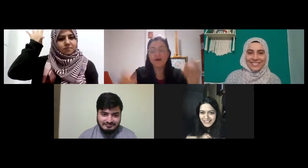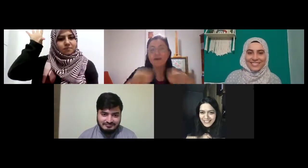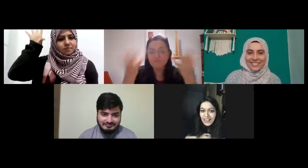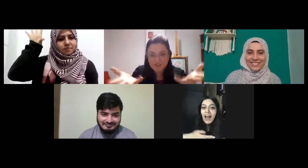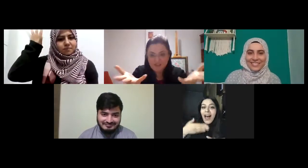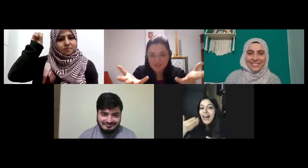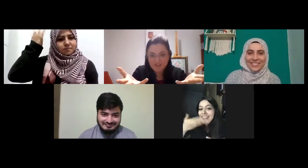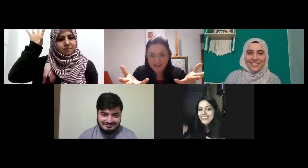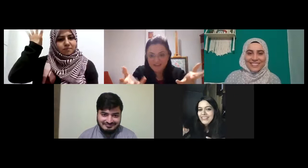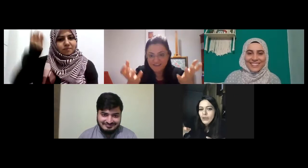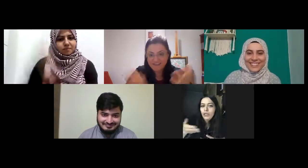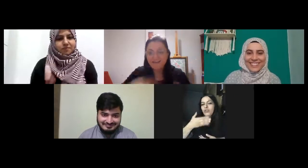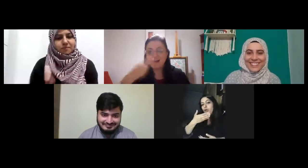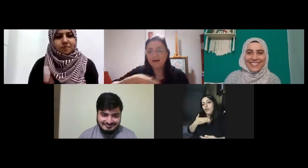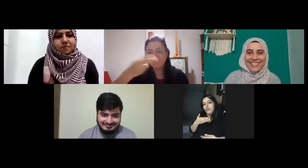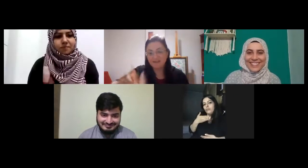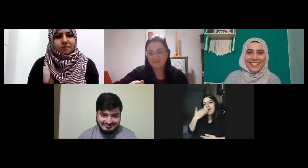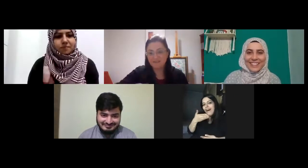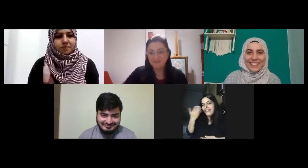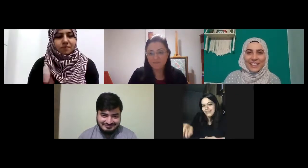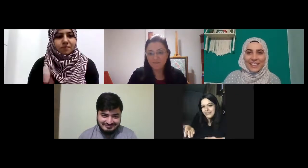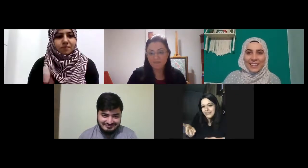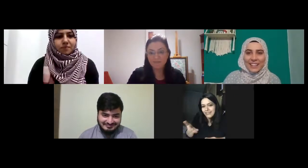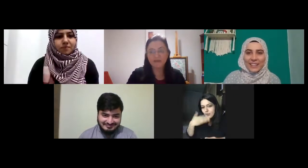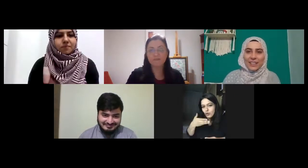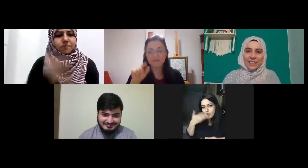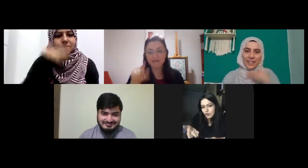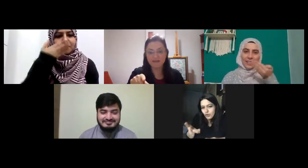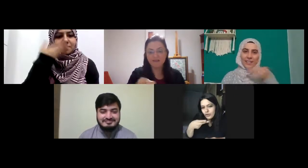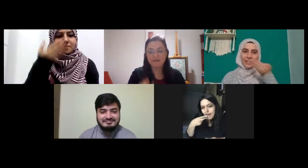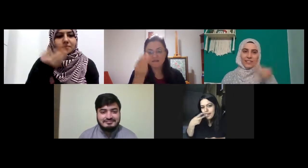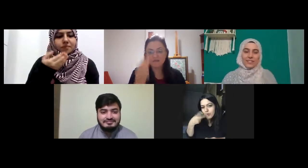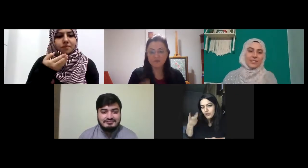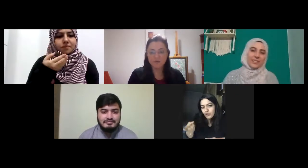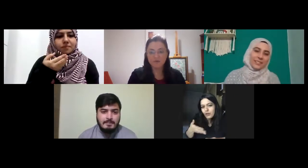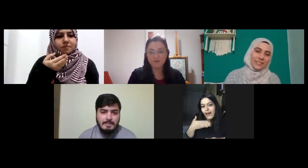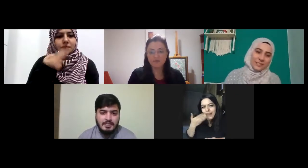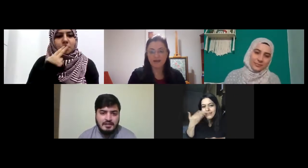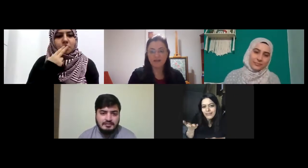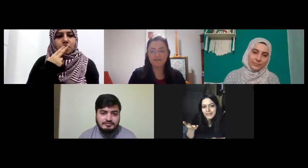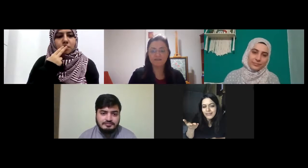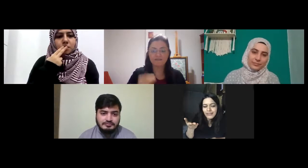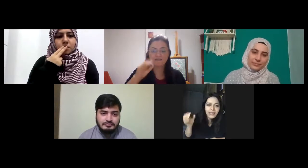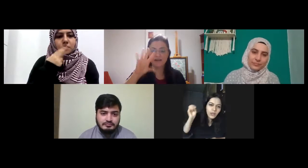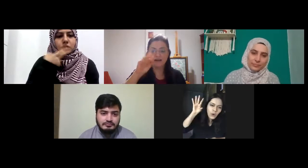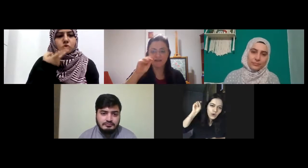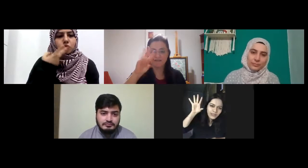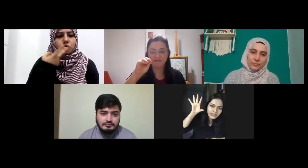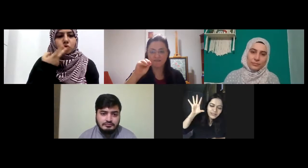anlattın da olabilir şöyle de olabilir anlattın konuştun konuştun anlattın öğrettin